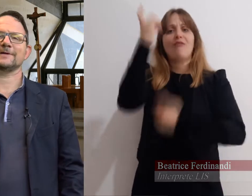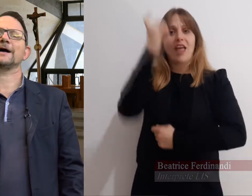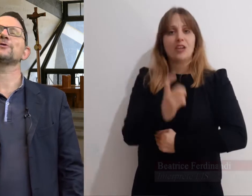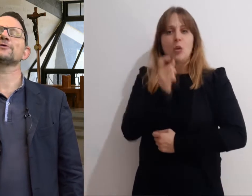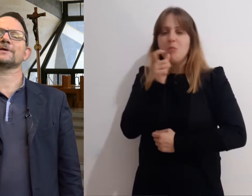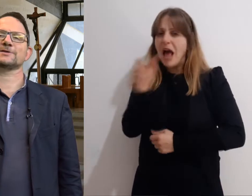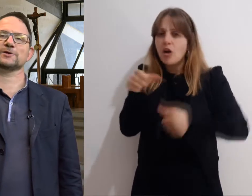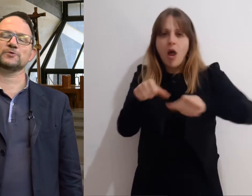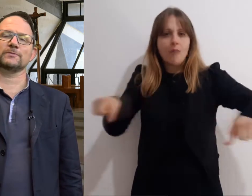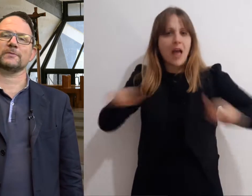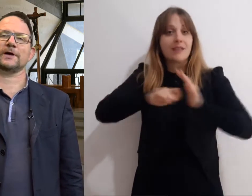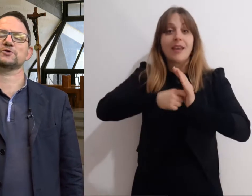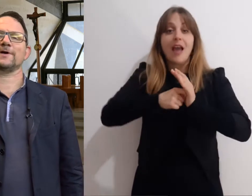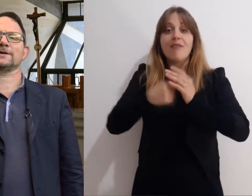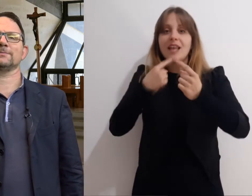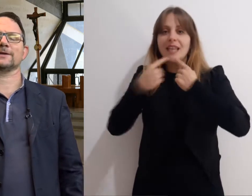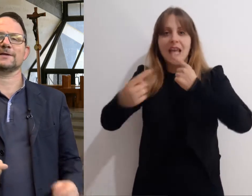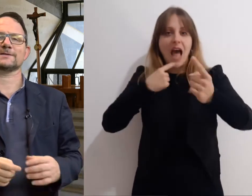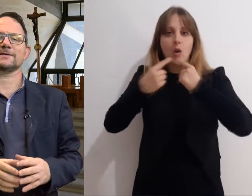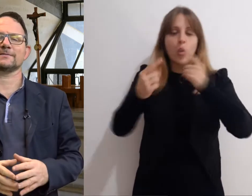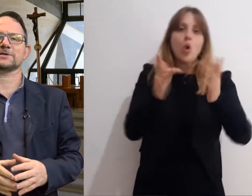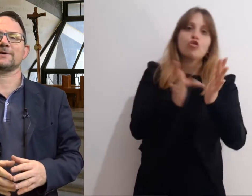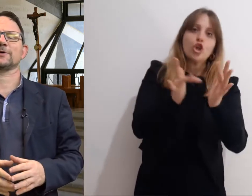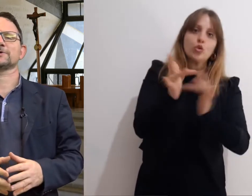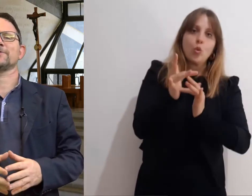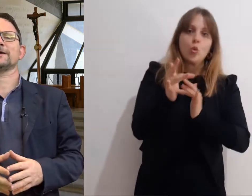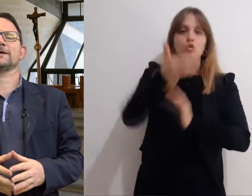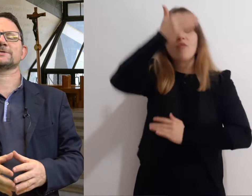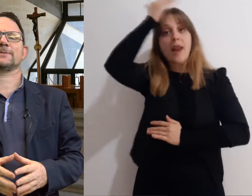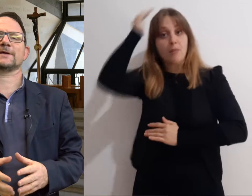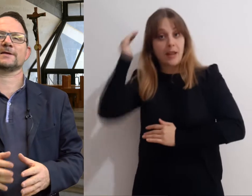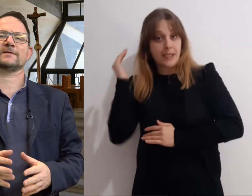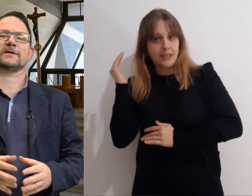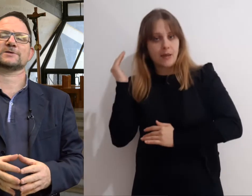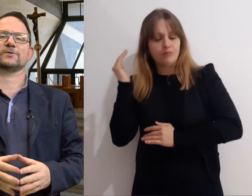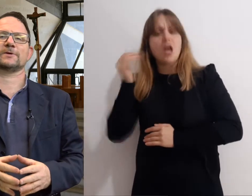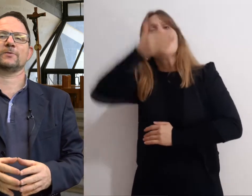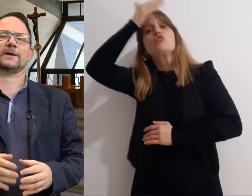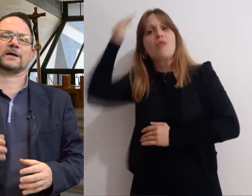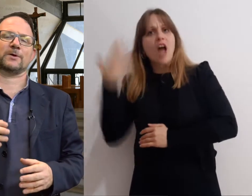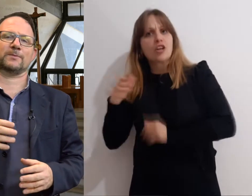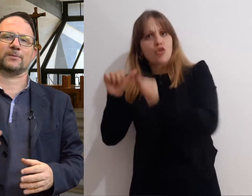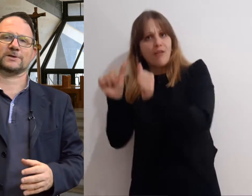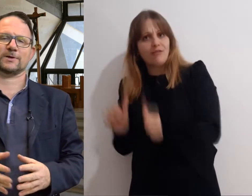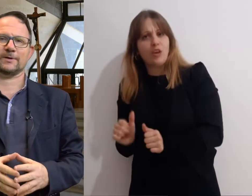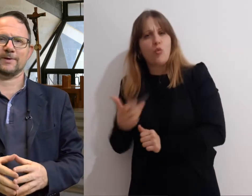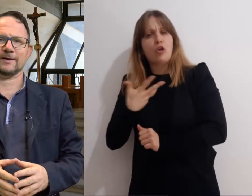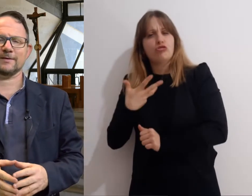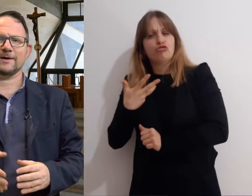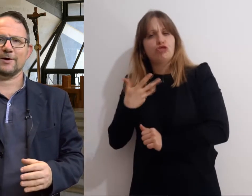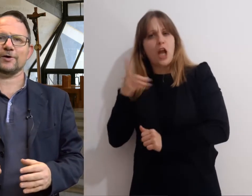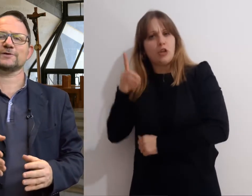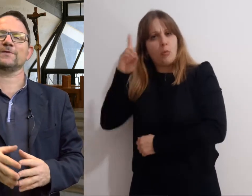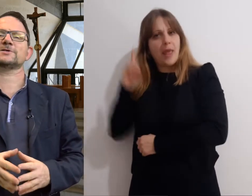Dialogo tra Gesù e Giovanni il Battista Dicevamo che Giovanni era già presente Nella seconda domenica ma l'abbiamo lasciato da